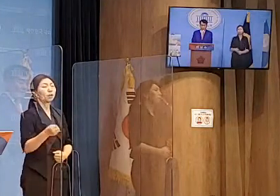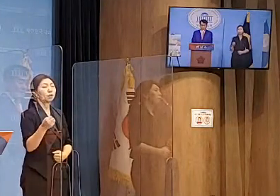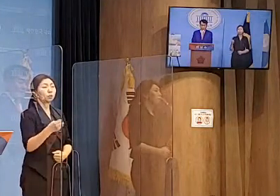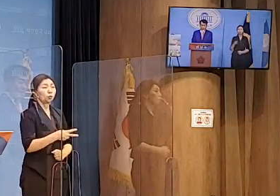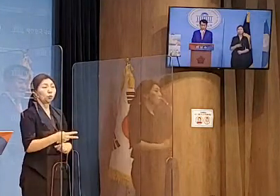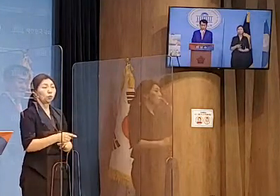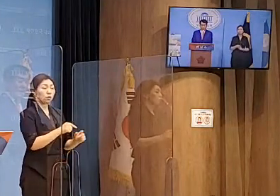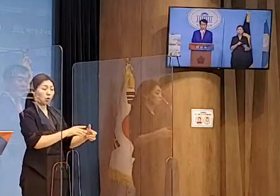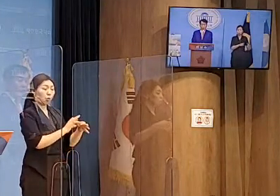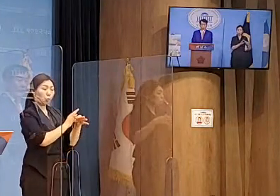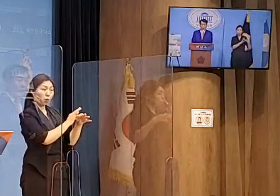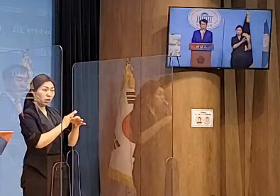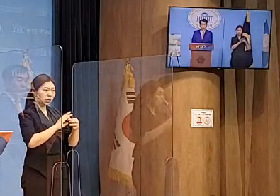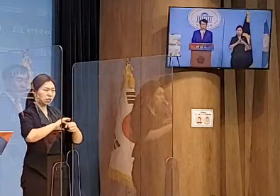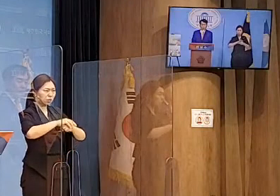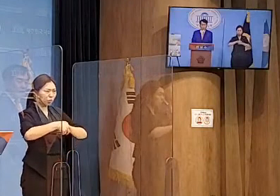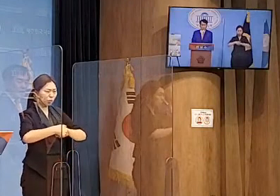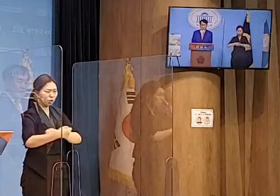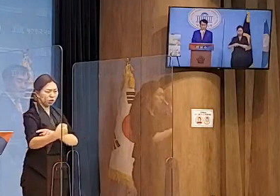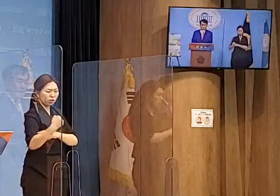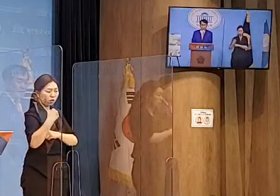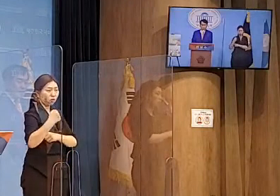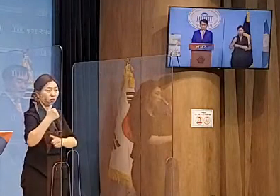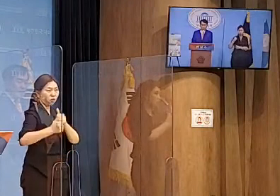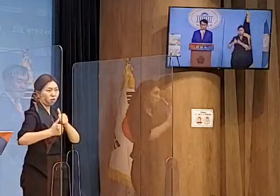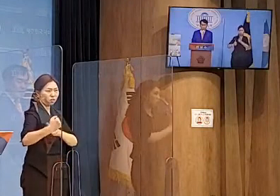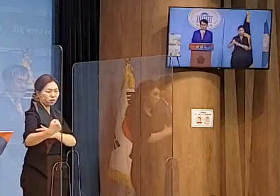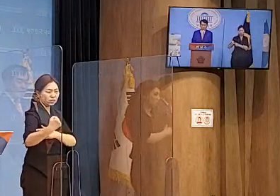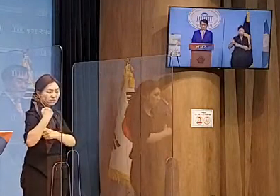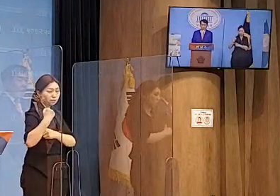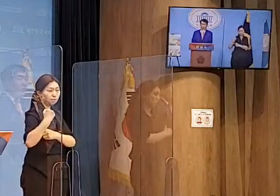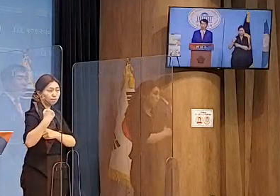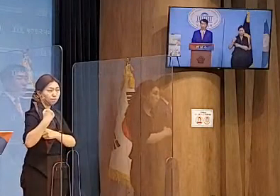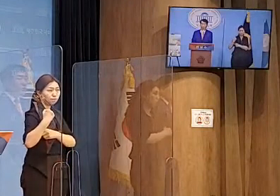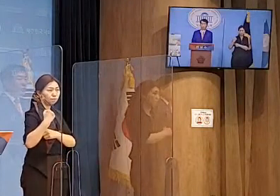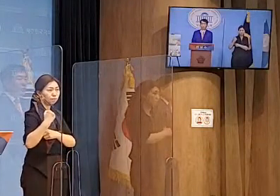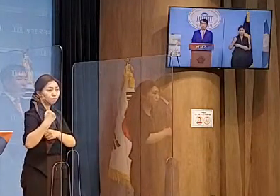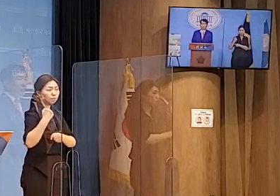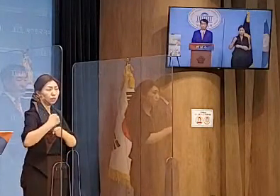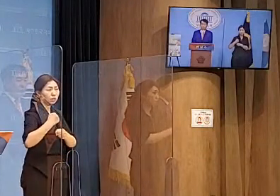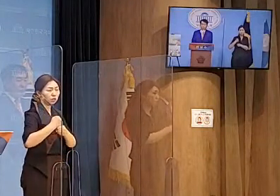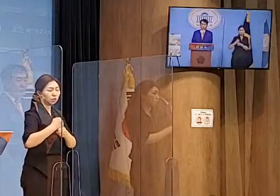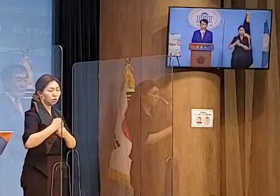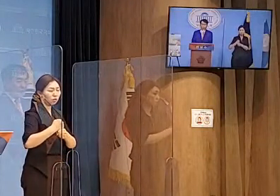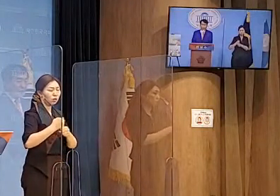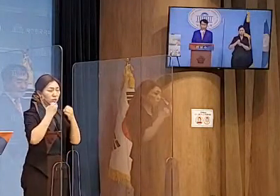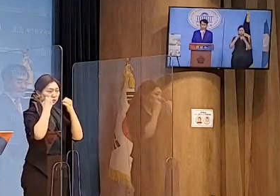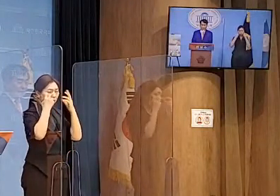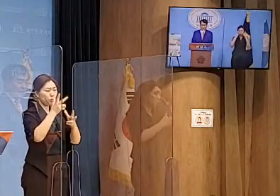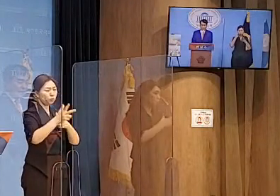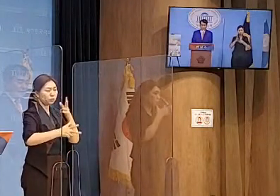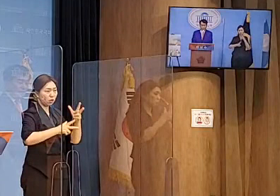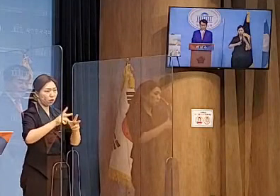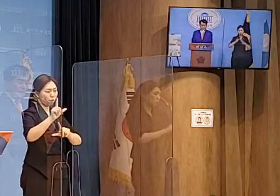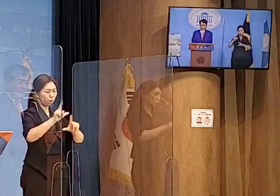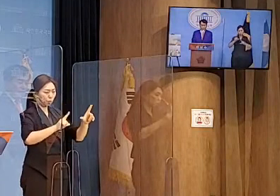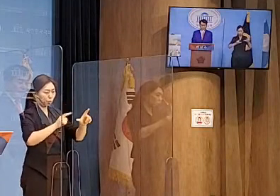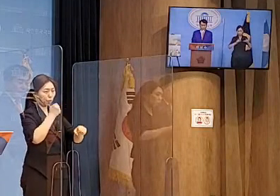글로벌 경쟁력을 키워 새로운 국가 수익 모델을 만들어 나갈 수 있도록 추진해 나가겠습니다.